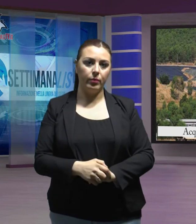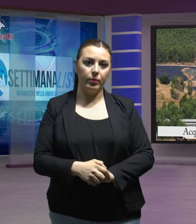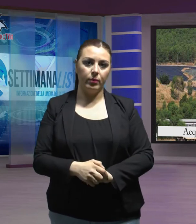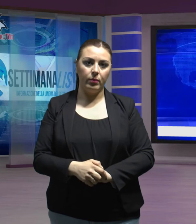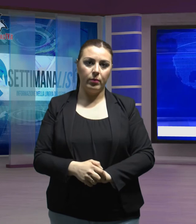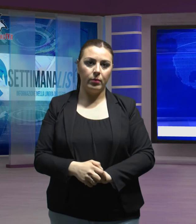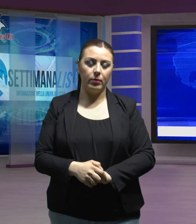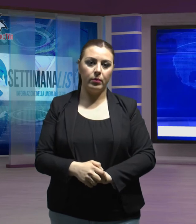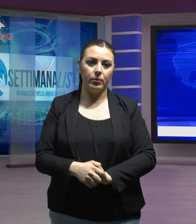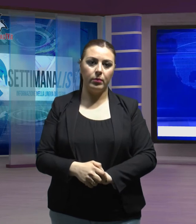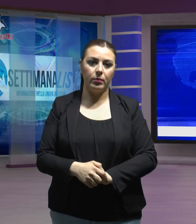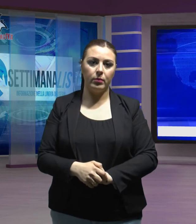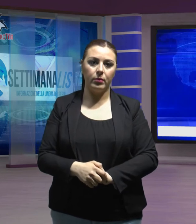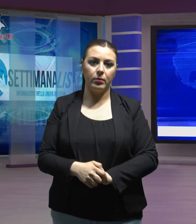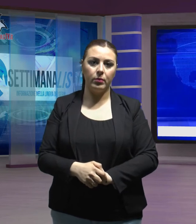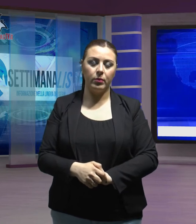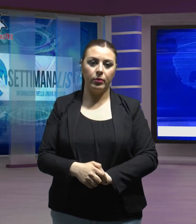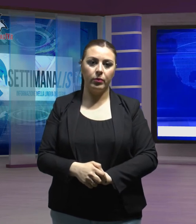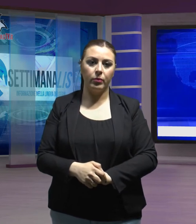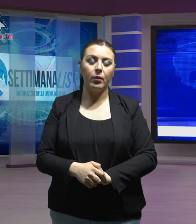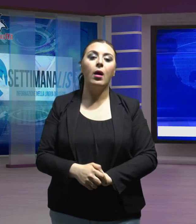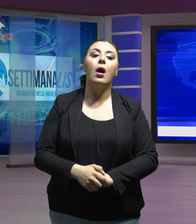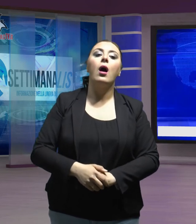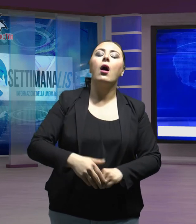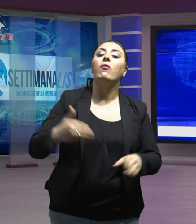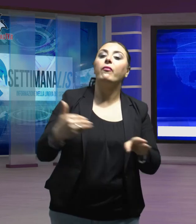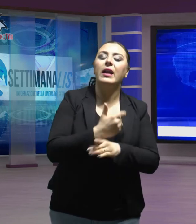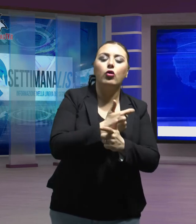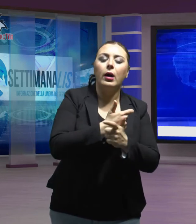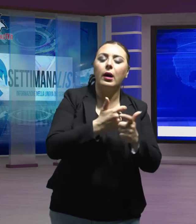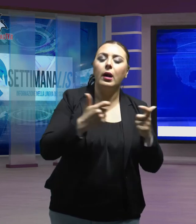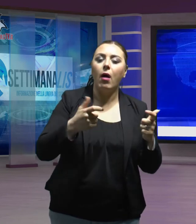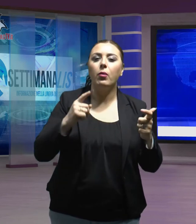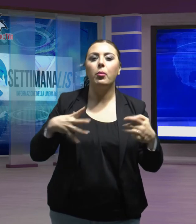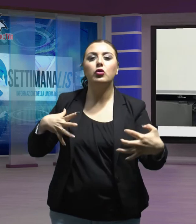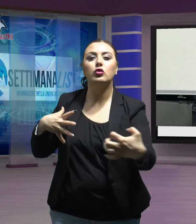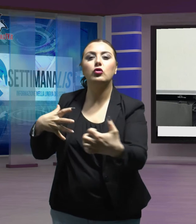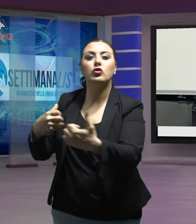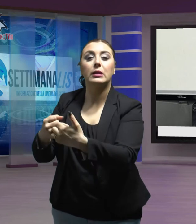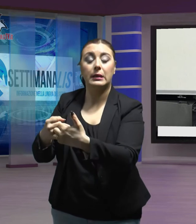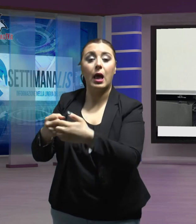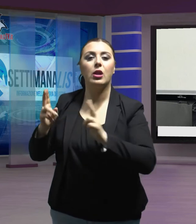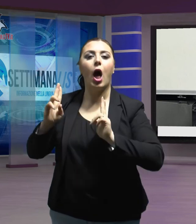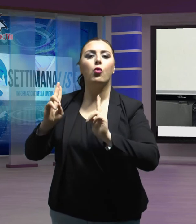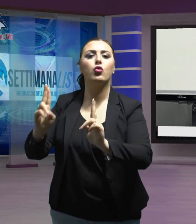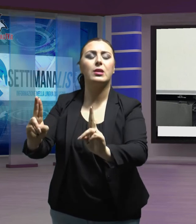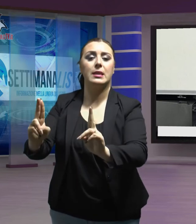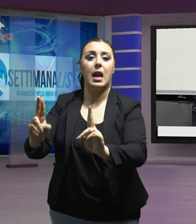È di un ferito grave il bilancio di un incidente sull'autostrada A2